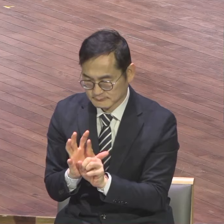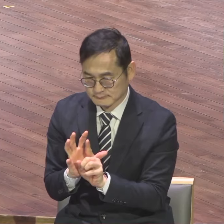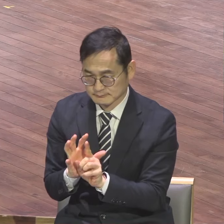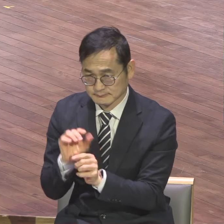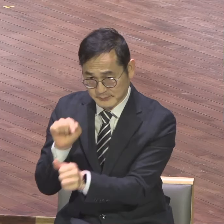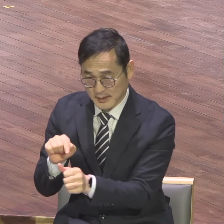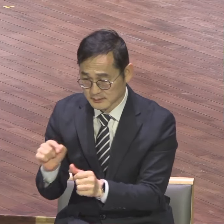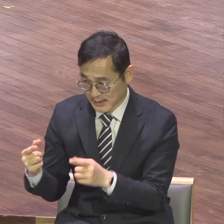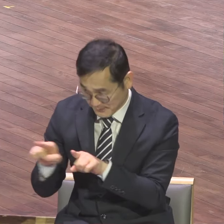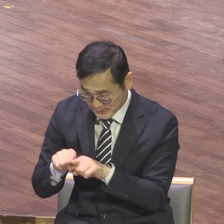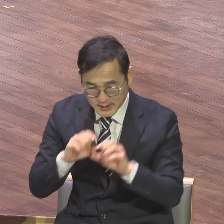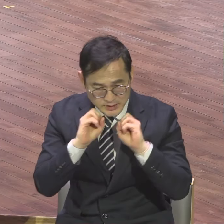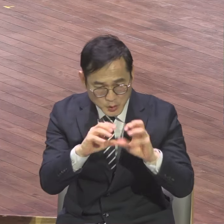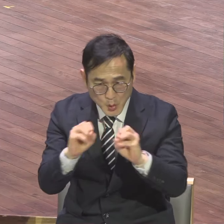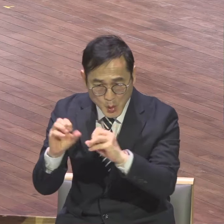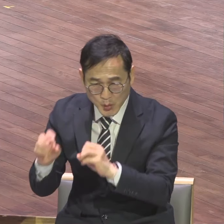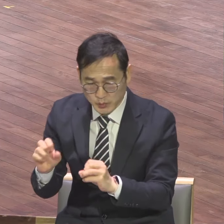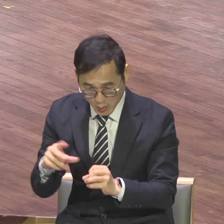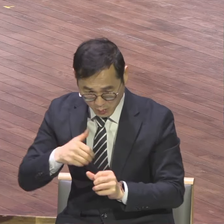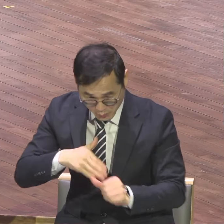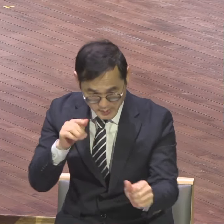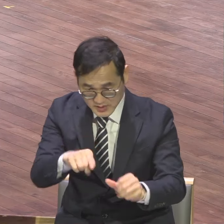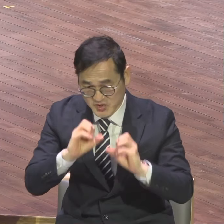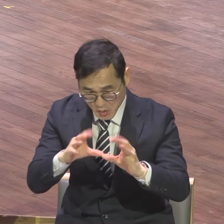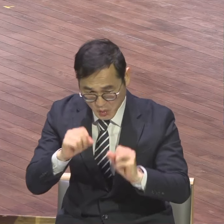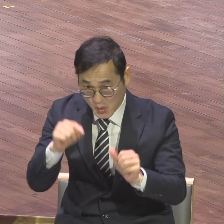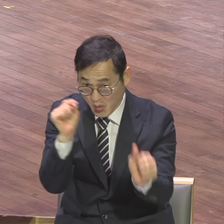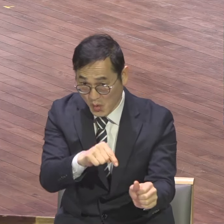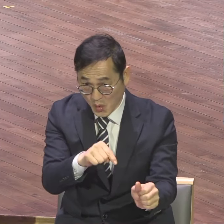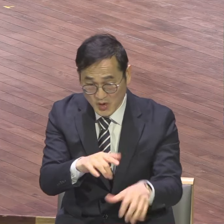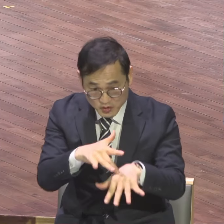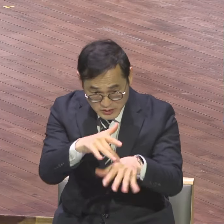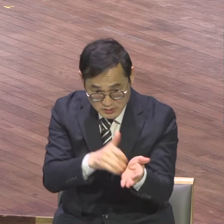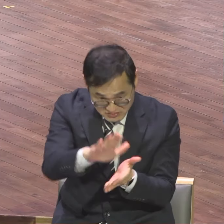하며 귀신을 내쫓는 권능도 가지게 하려 하심이로라. 아멘